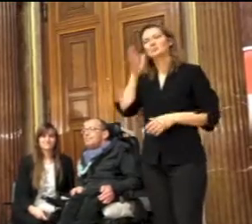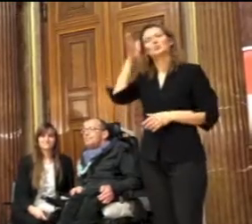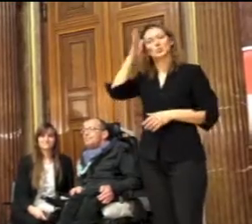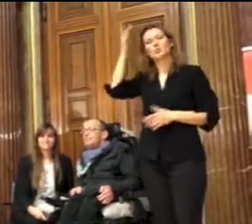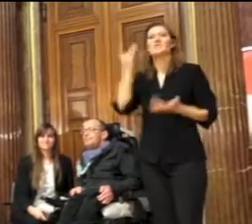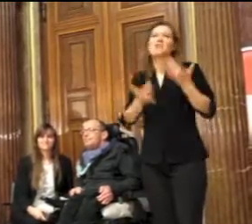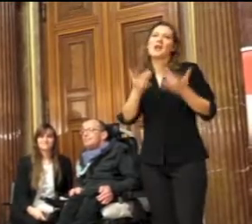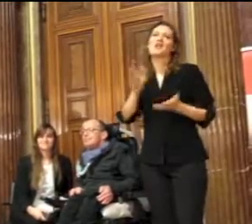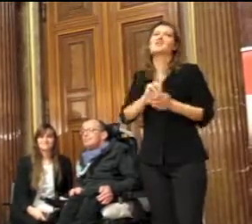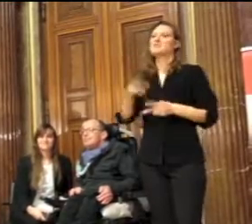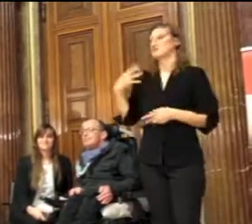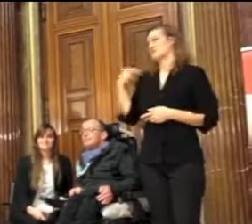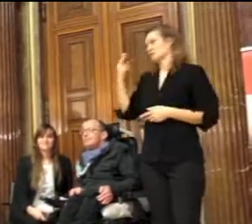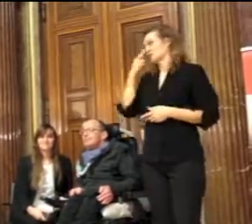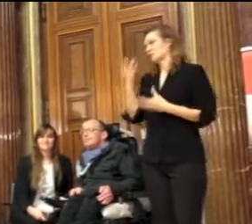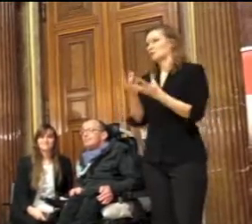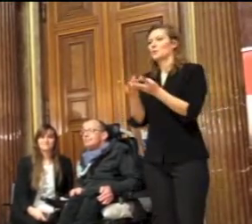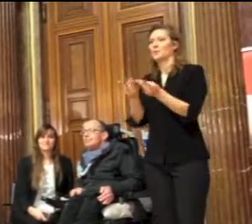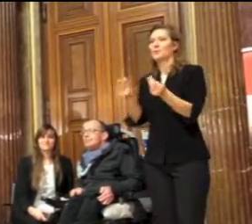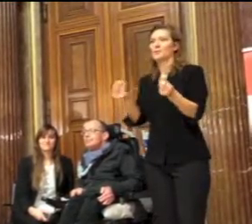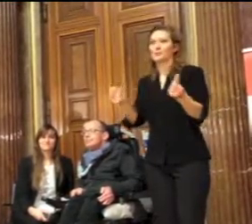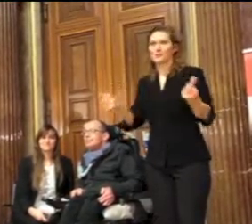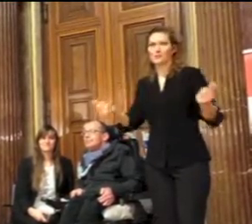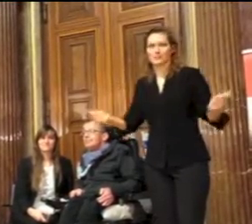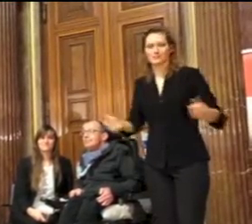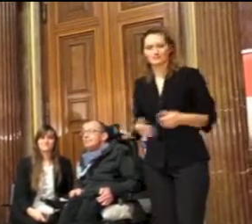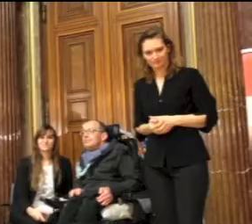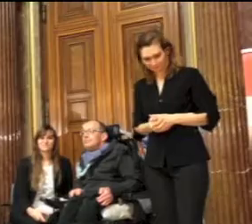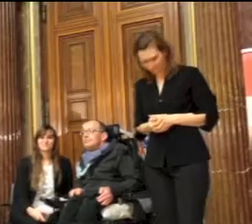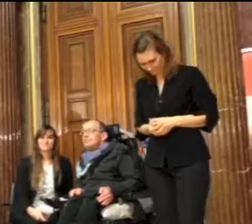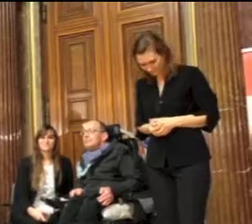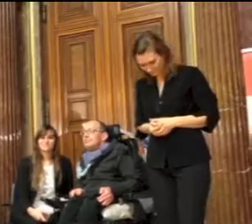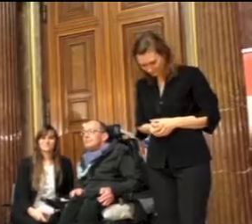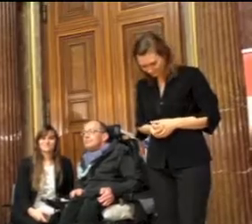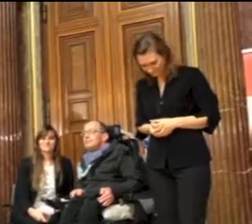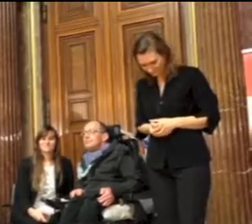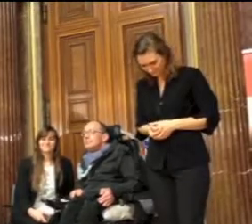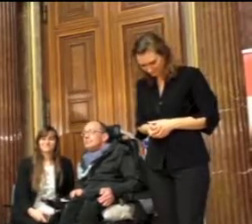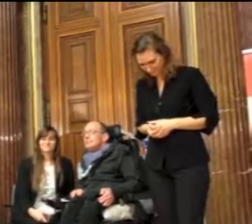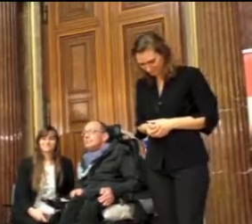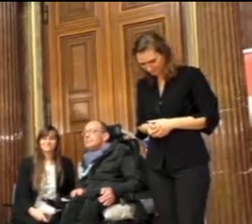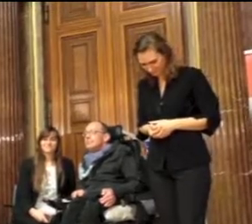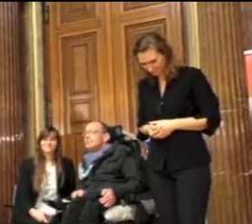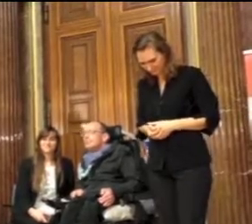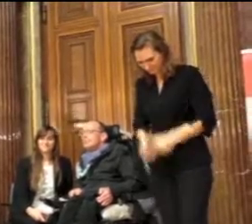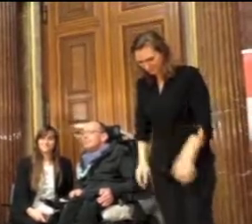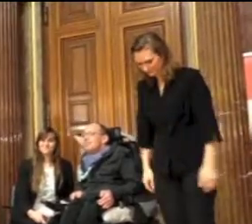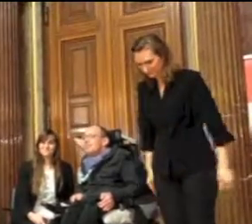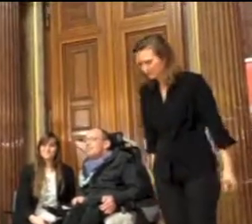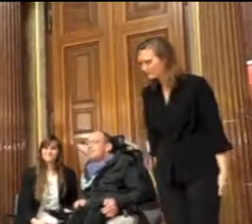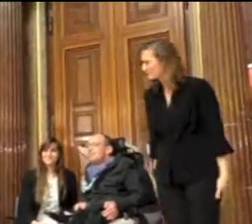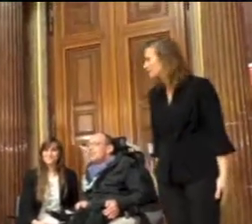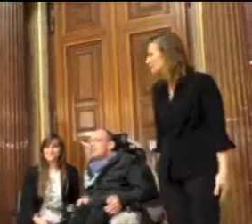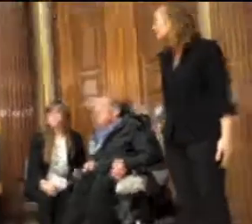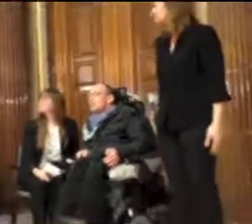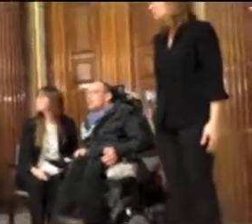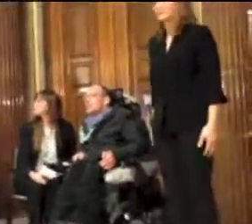ist ein Politiker, ist er wirklich so Nöten wie surelyer Admin saliert! Und hartem Das Problem, fines premativen, Nöten, practiced,